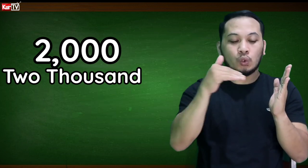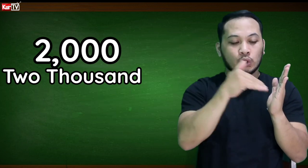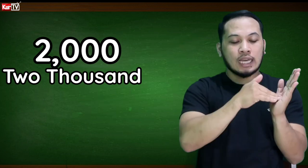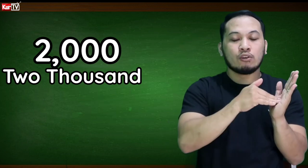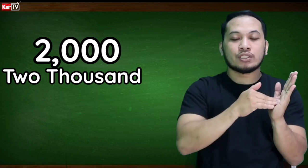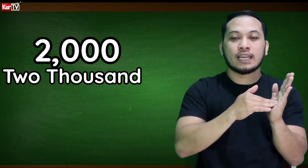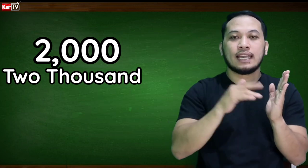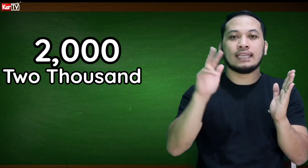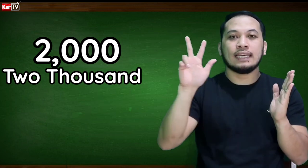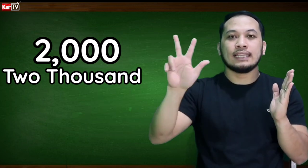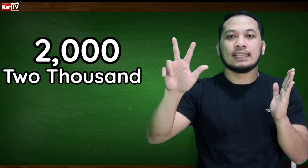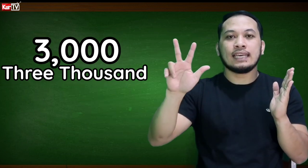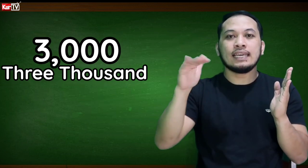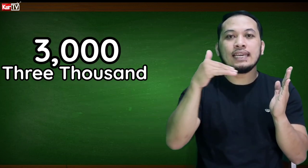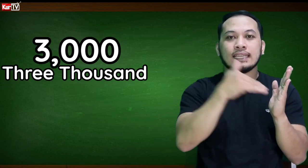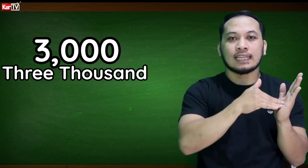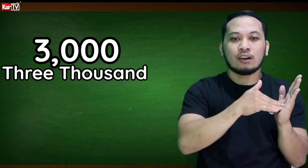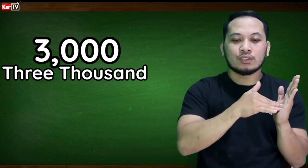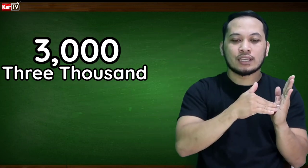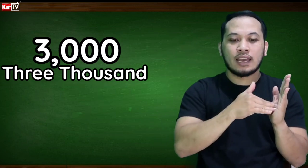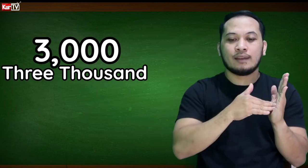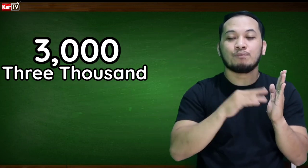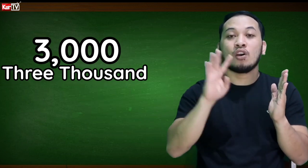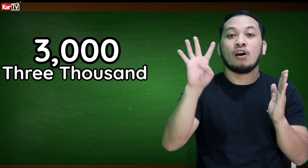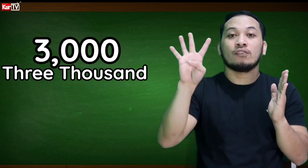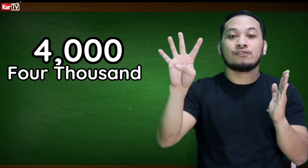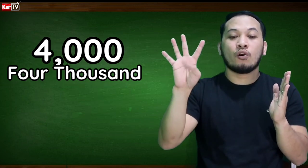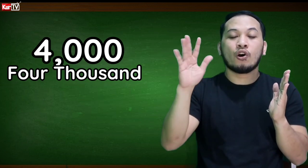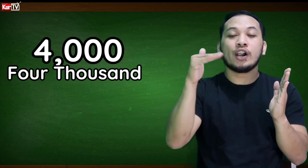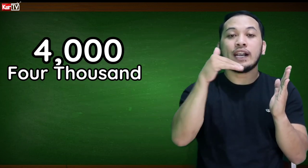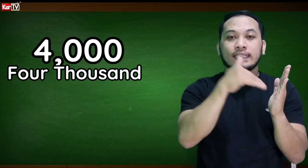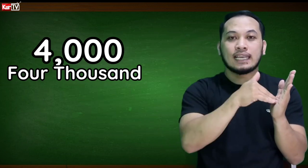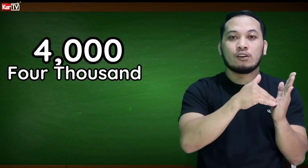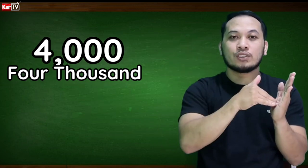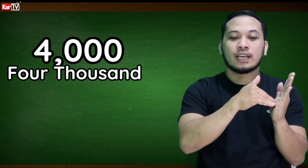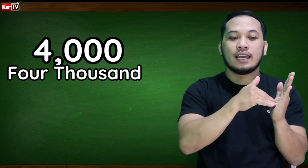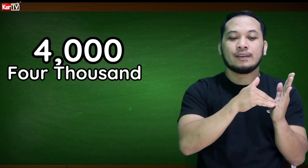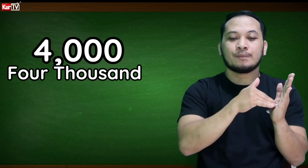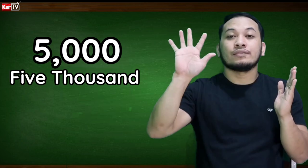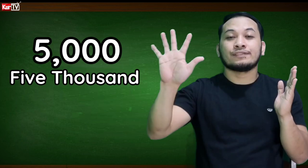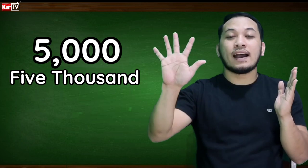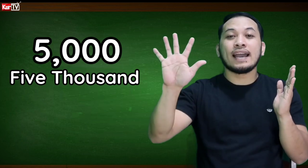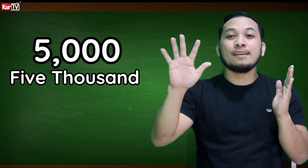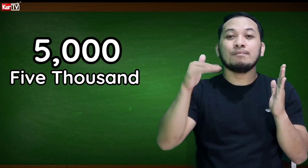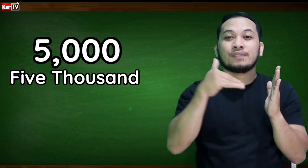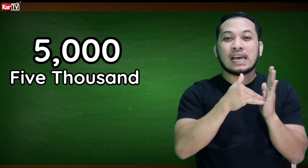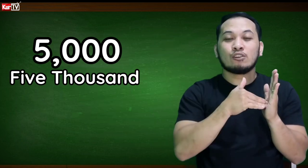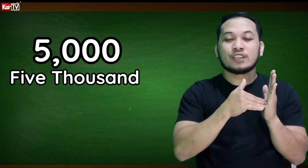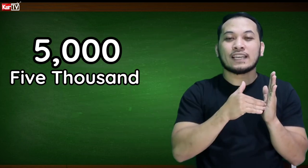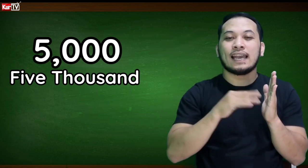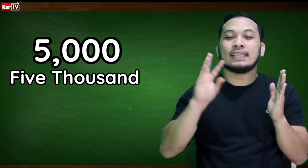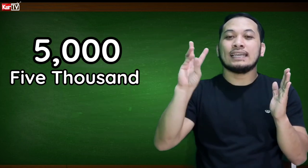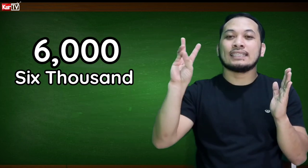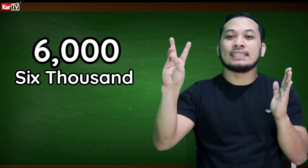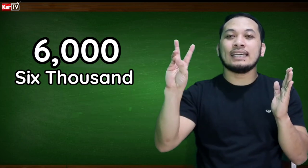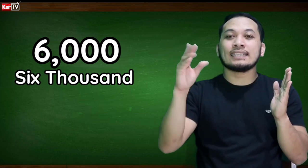,000, 3,000, 4,000, 5,000, 6